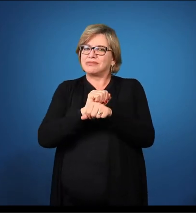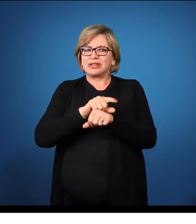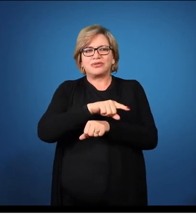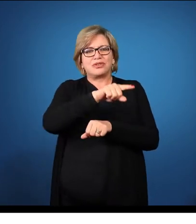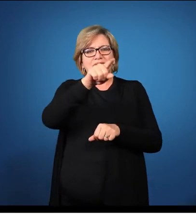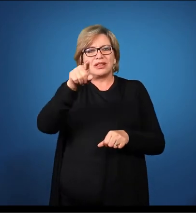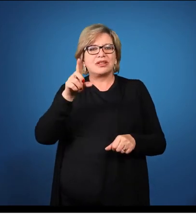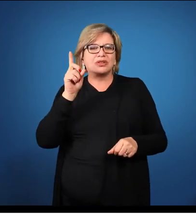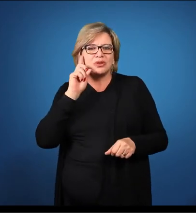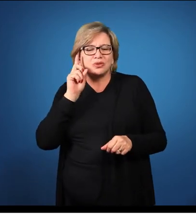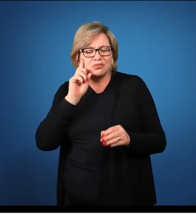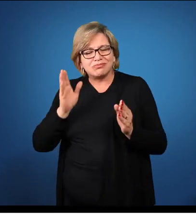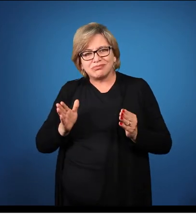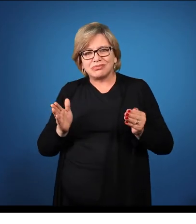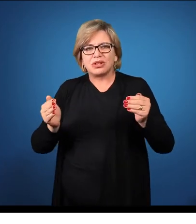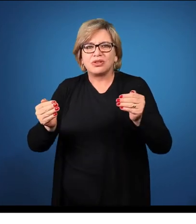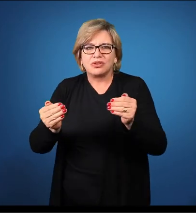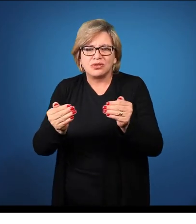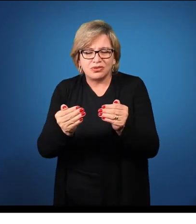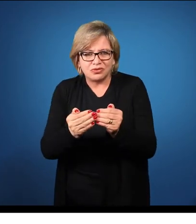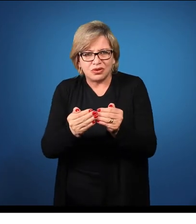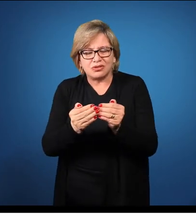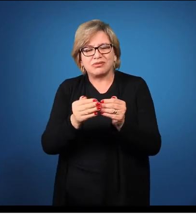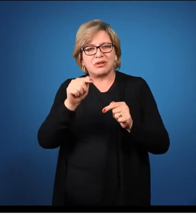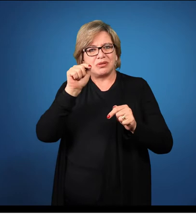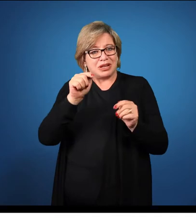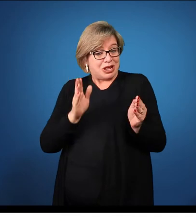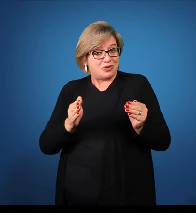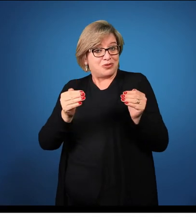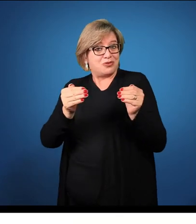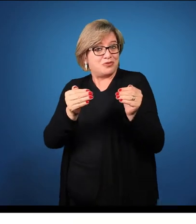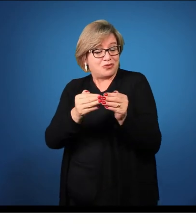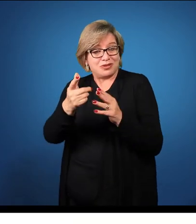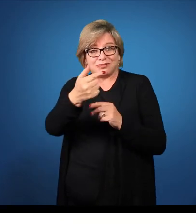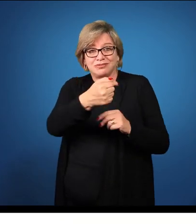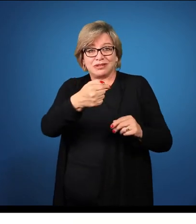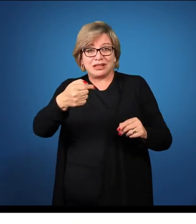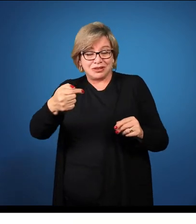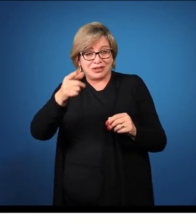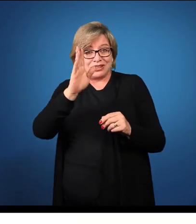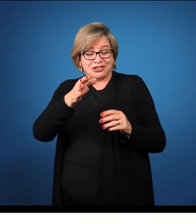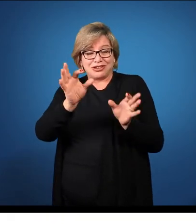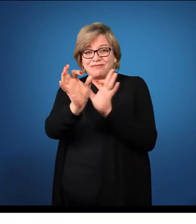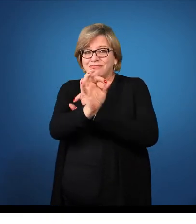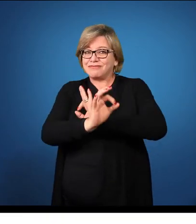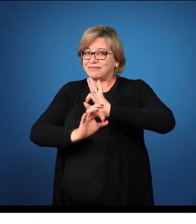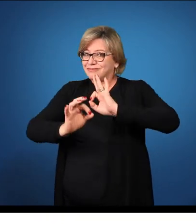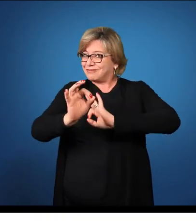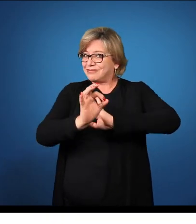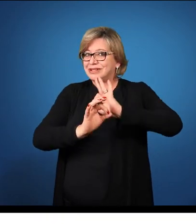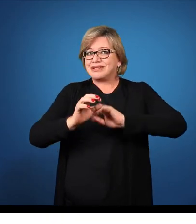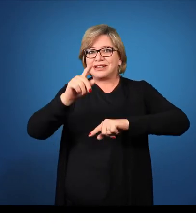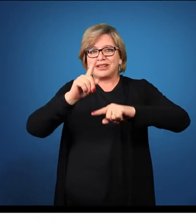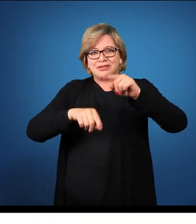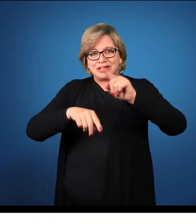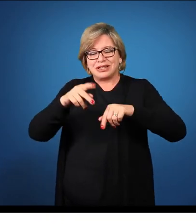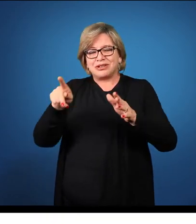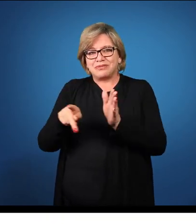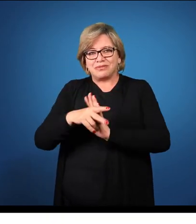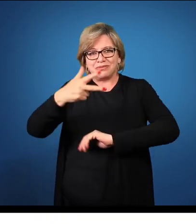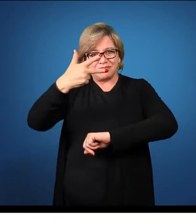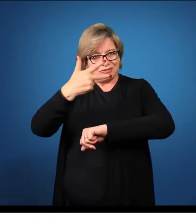diariamente nos fóruns, no fórum da semana onde foi preparado um material com vídeo